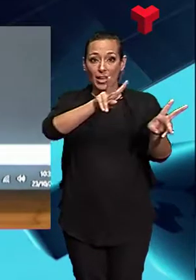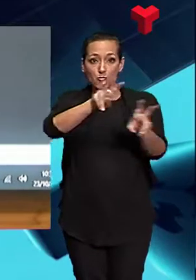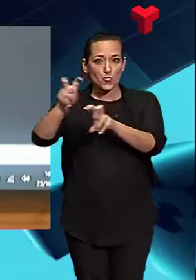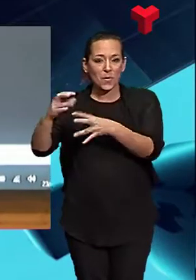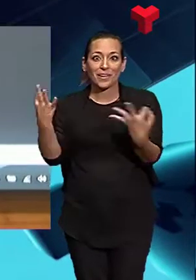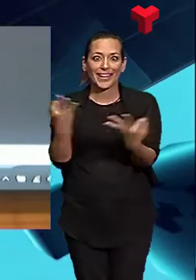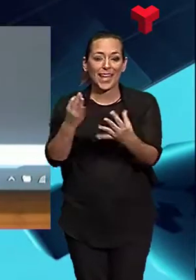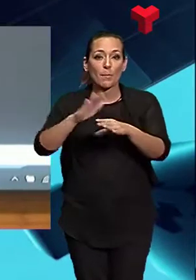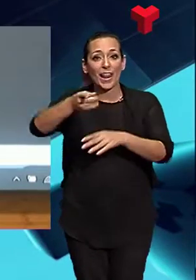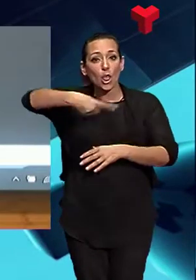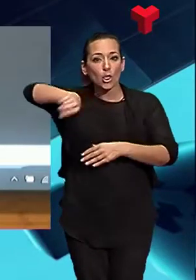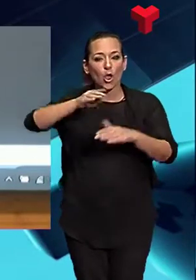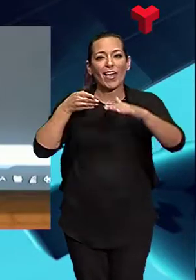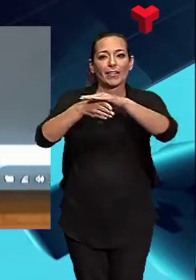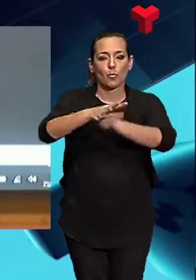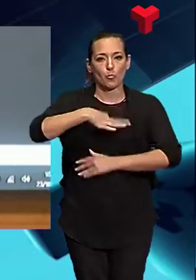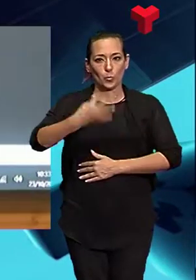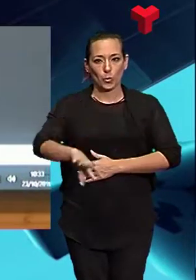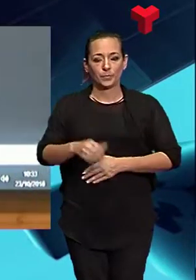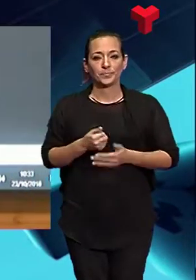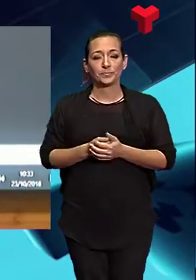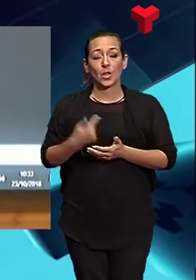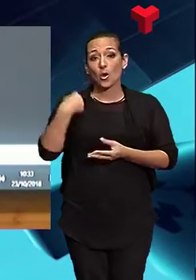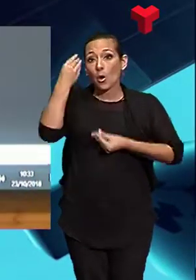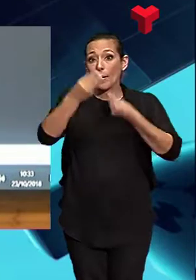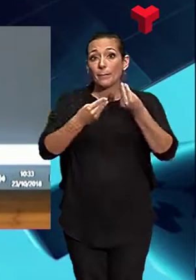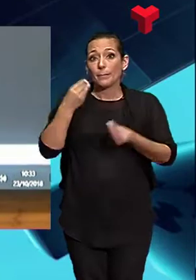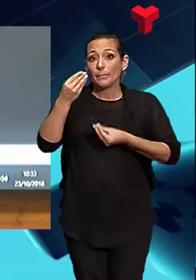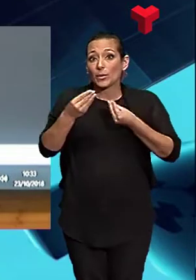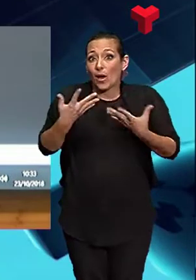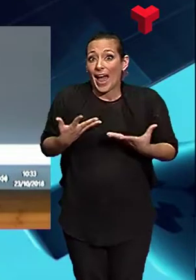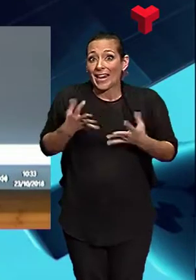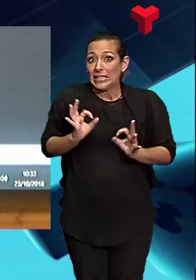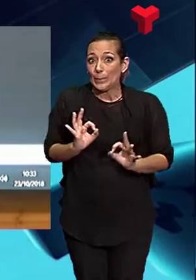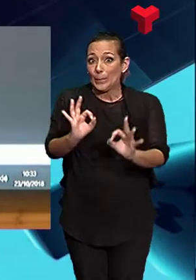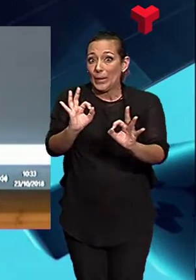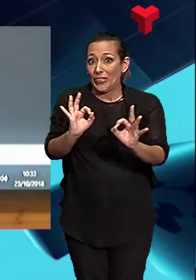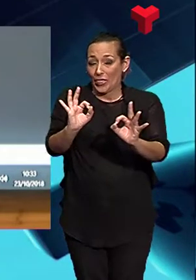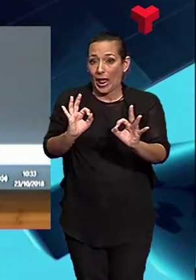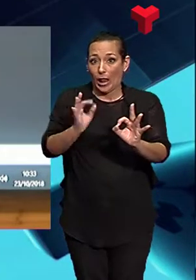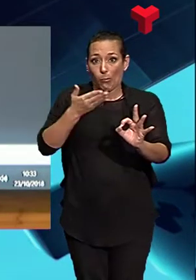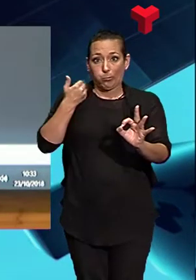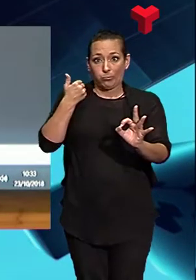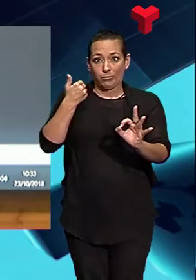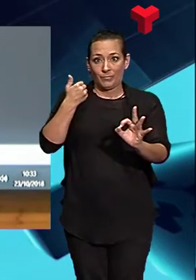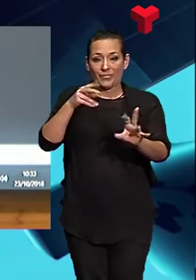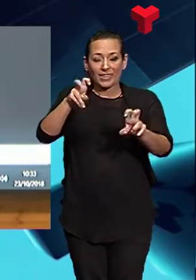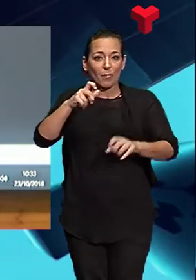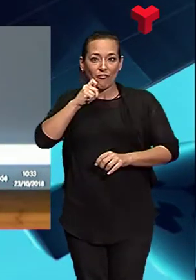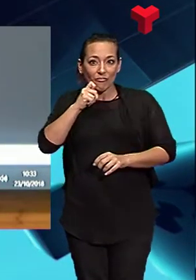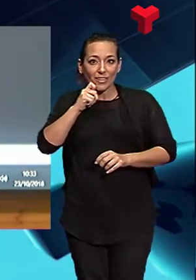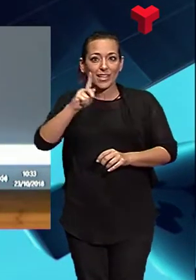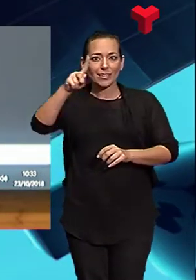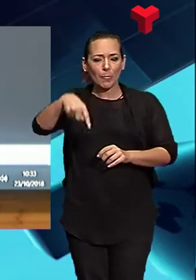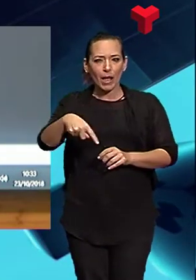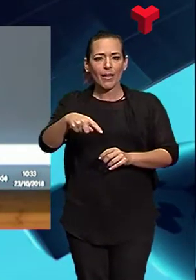tothom hi pugui accedir. I per tant, penso que nosaltres estem en un lloc especialment privilegiat des del punt de vista físic, però també des del punt de